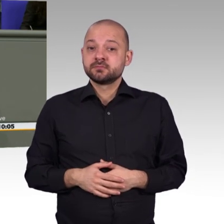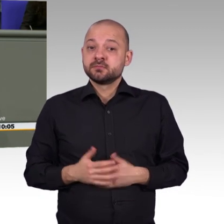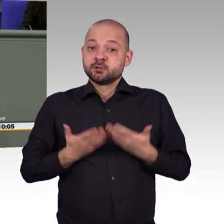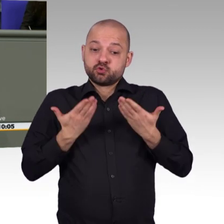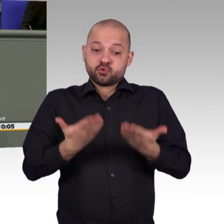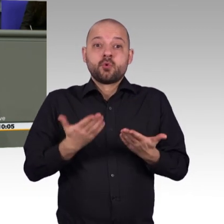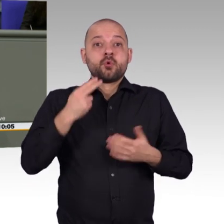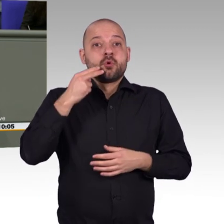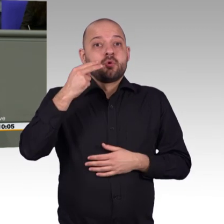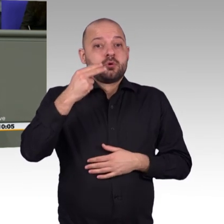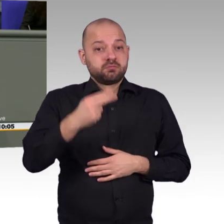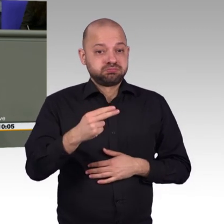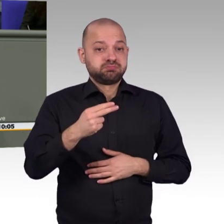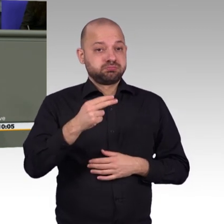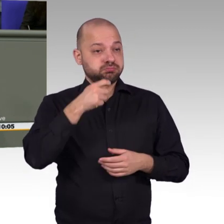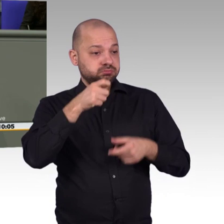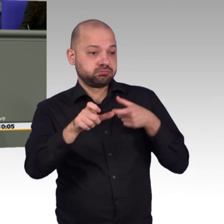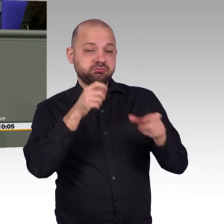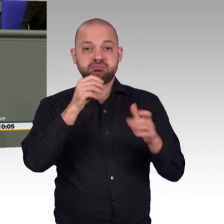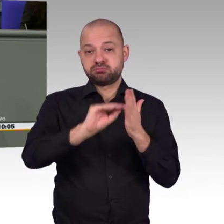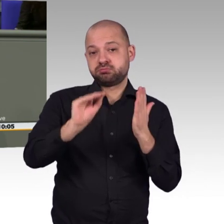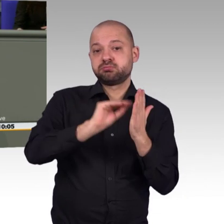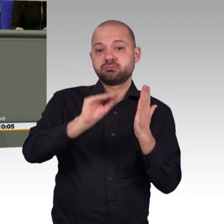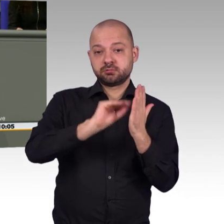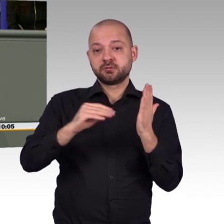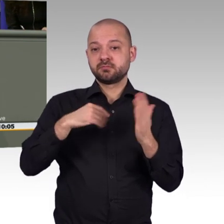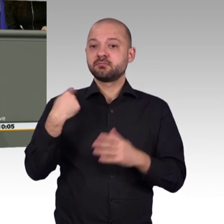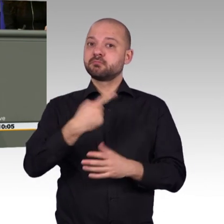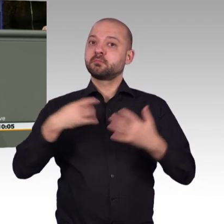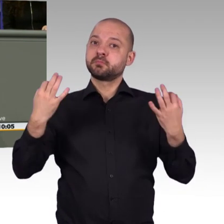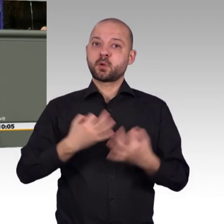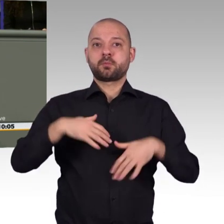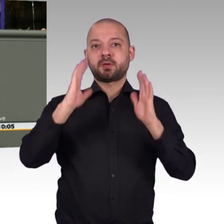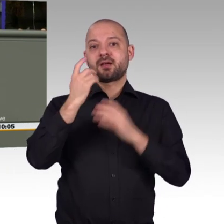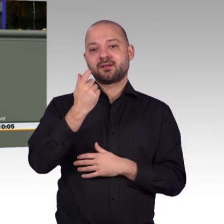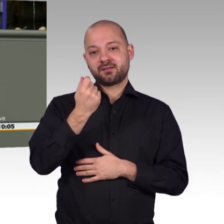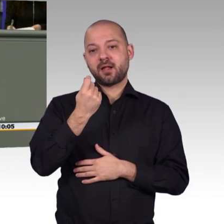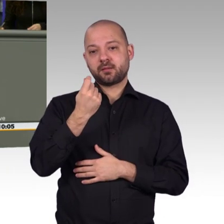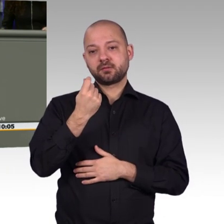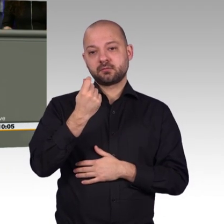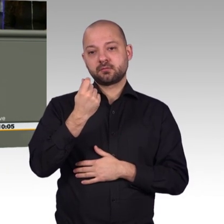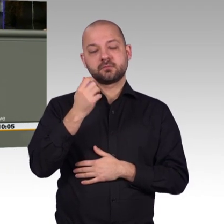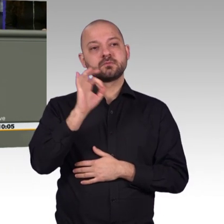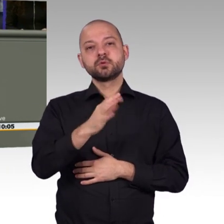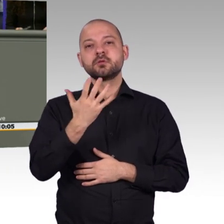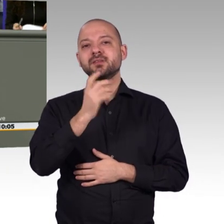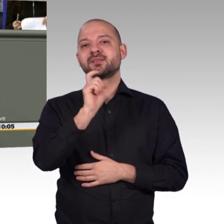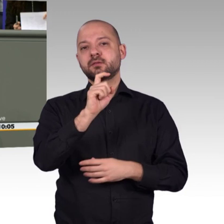Zukunftsinvestitionen. Das muss unsere Priorität im Haushalt sein. Meine zweite Botschaft bei mehr